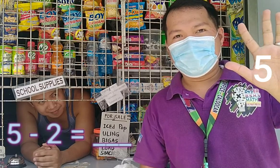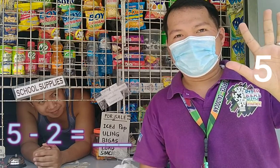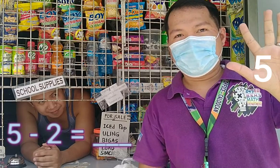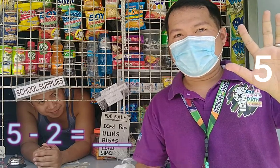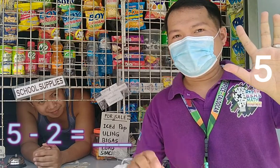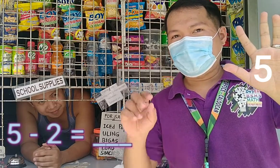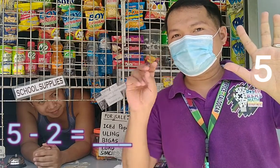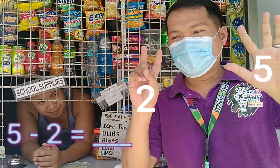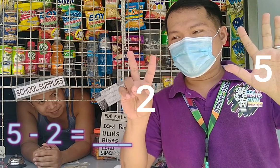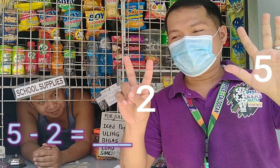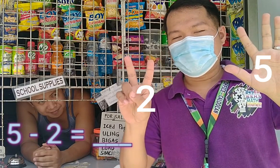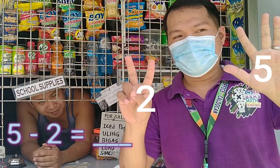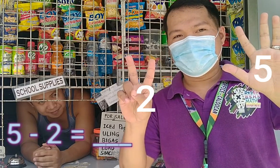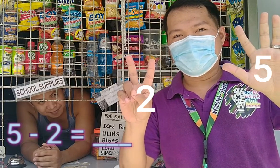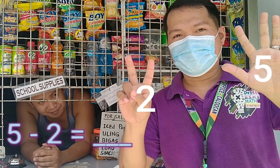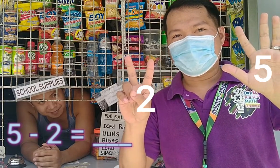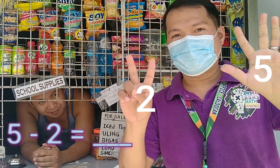And then, ibabawas natin ng 2.